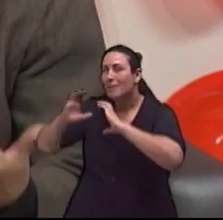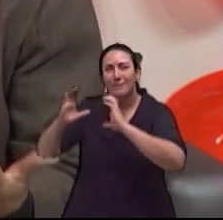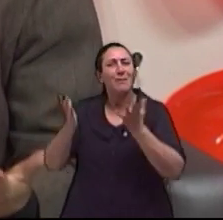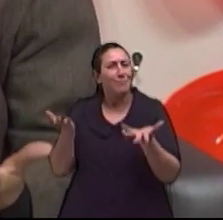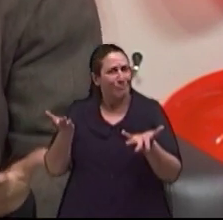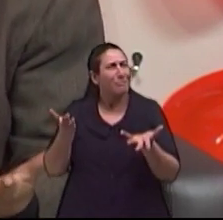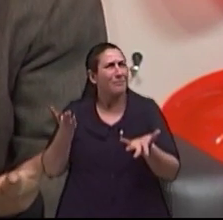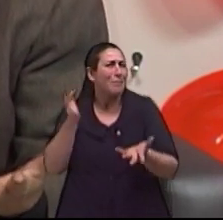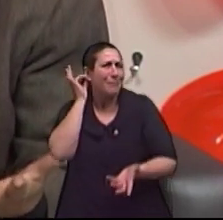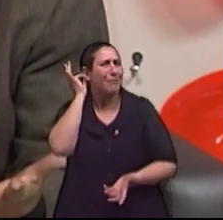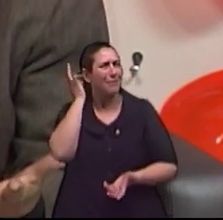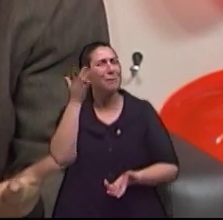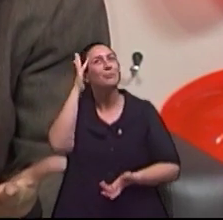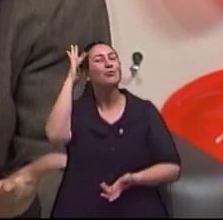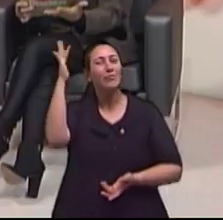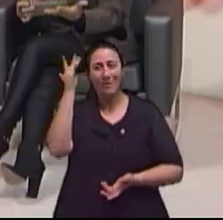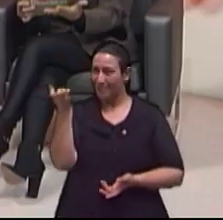Que maravilha para nós duas, né, Patrícia?